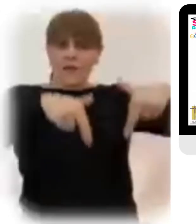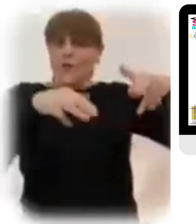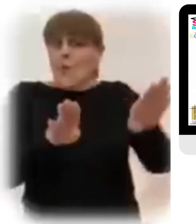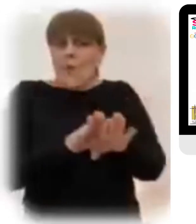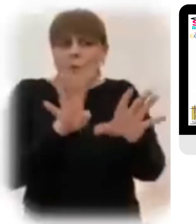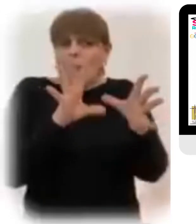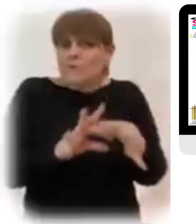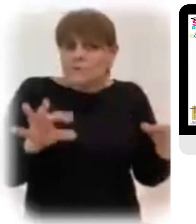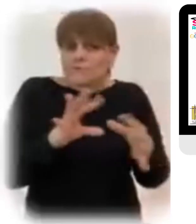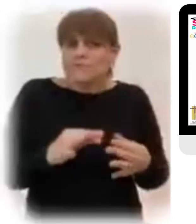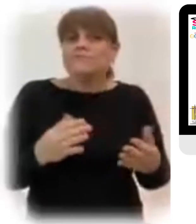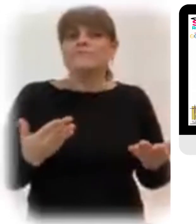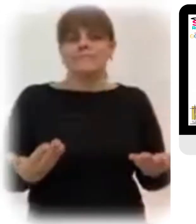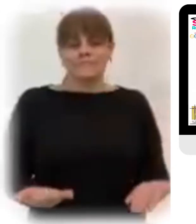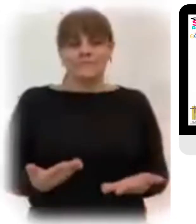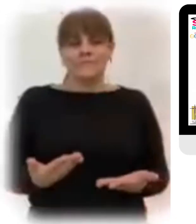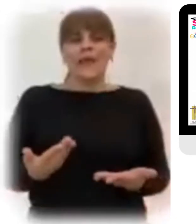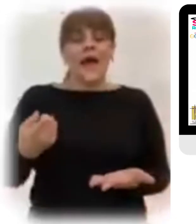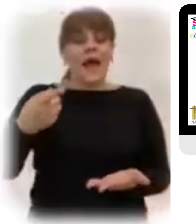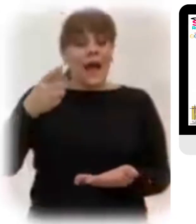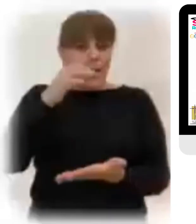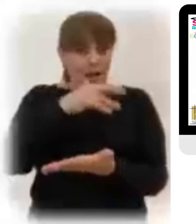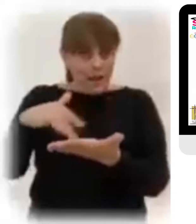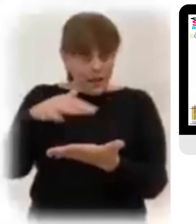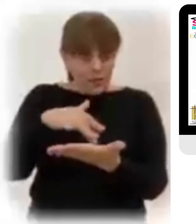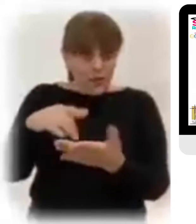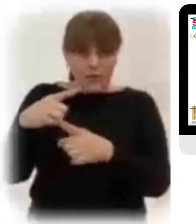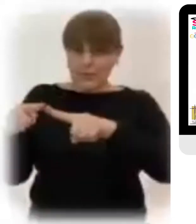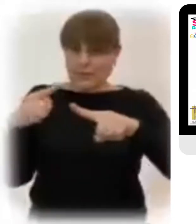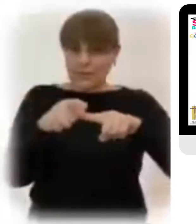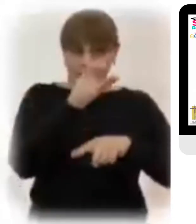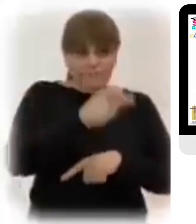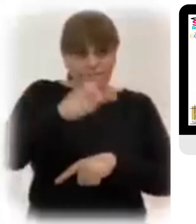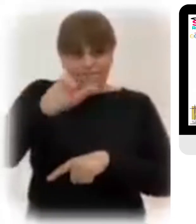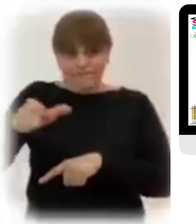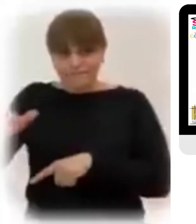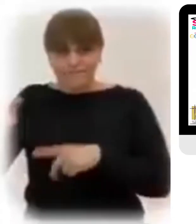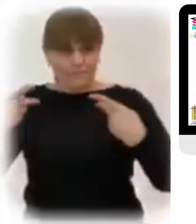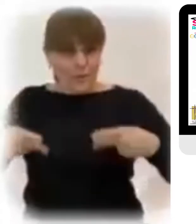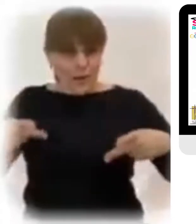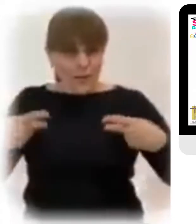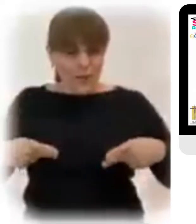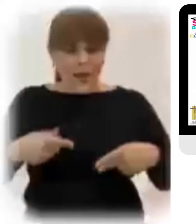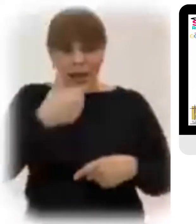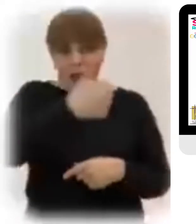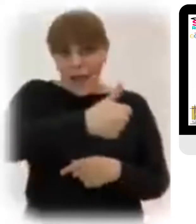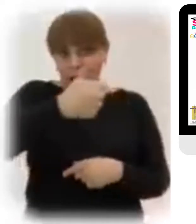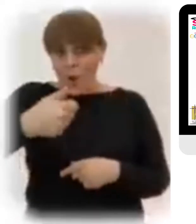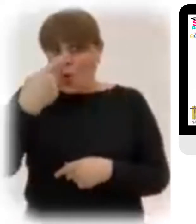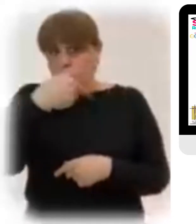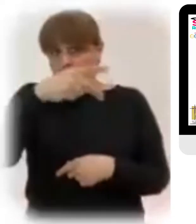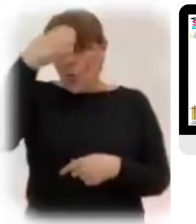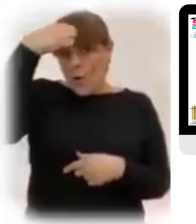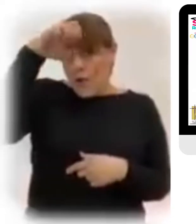Hay en esta noche muchas figuras Y cada una de ellas nos presenta a su manera Lo escondido de este misterio